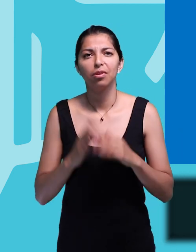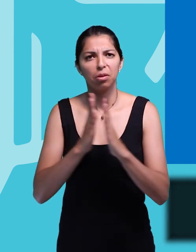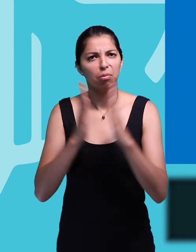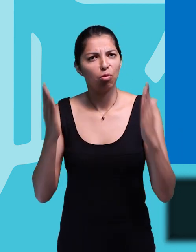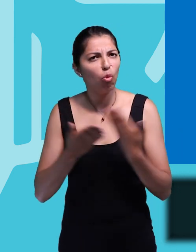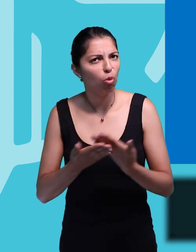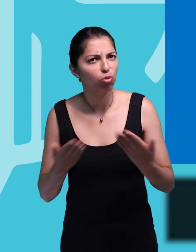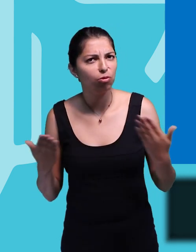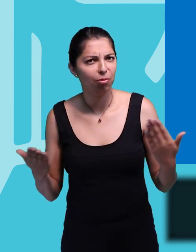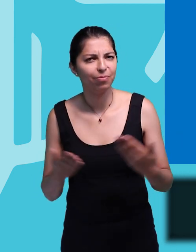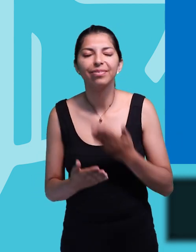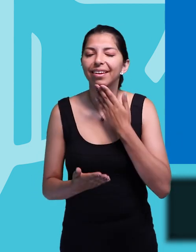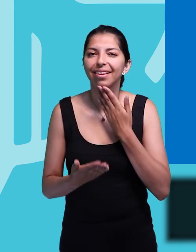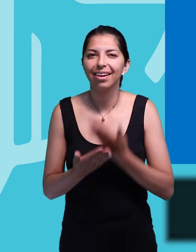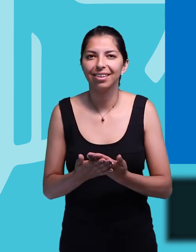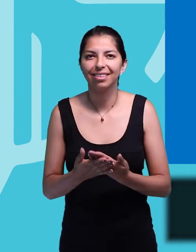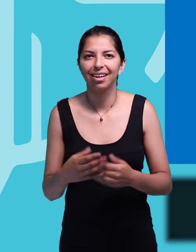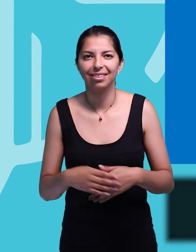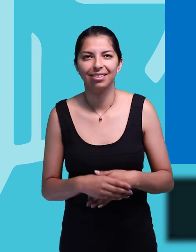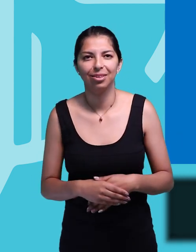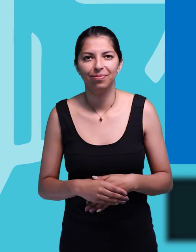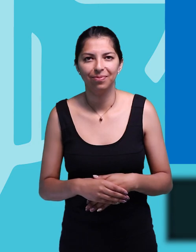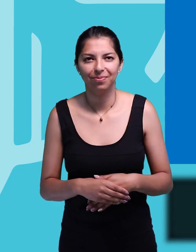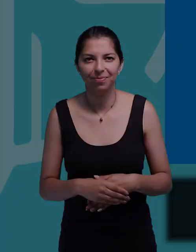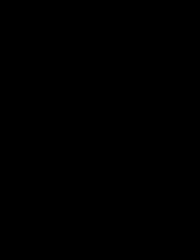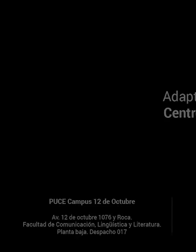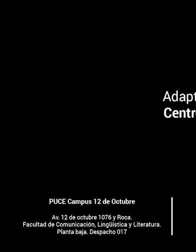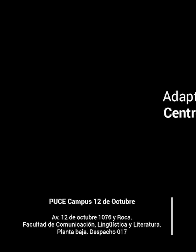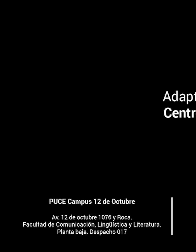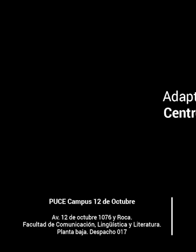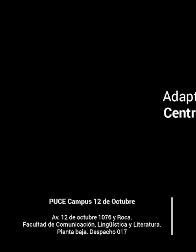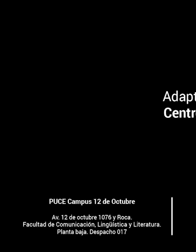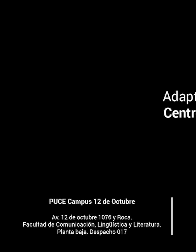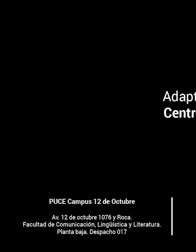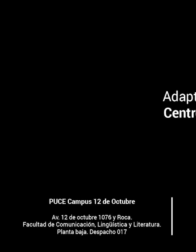con opción de adjuntar archivos si se requiere. Muchas gracias. Gracias. Gracias.